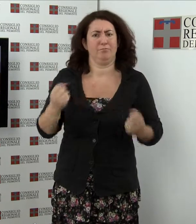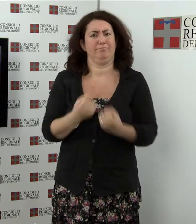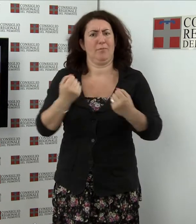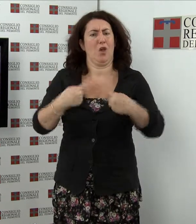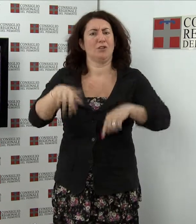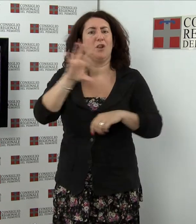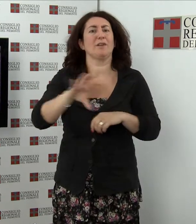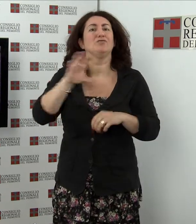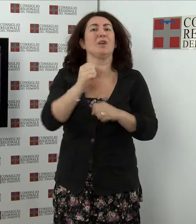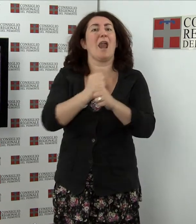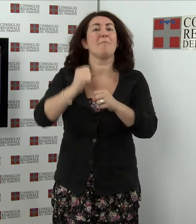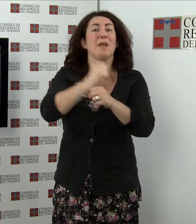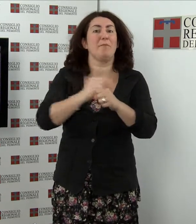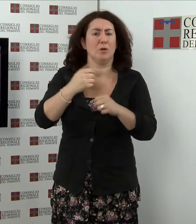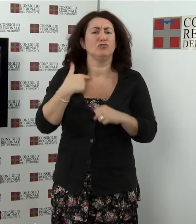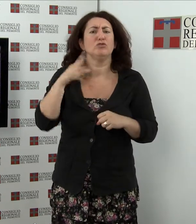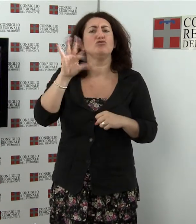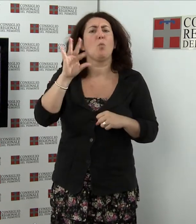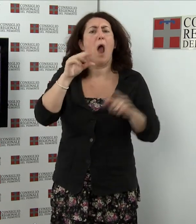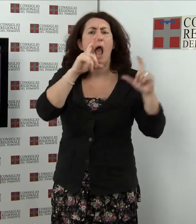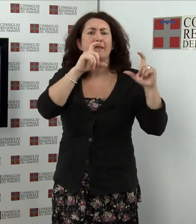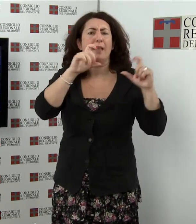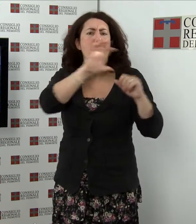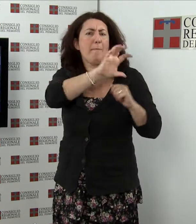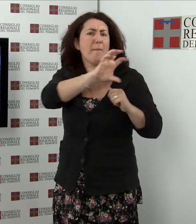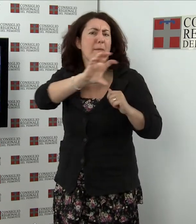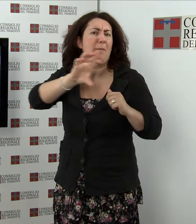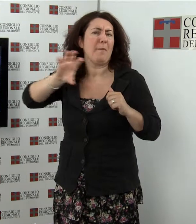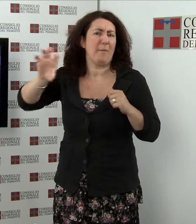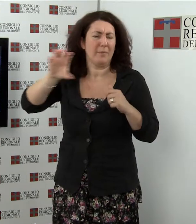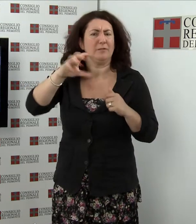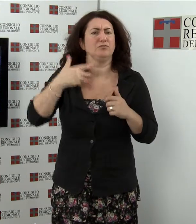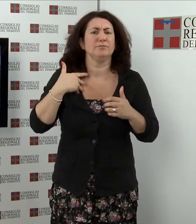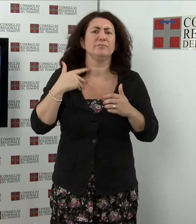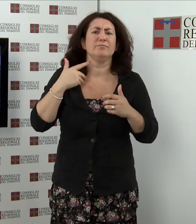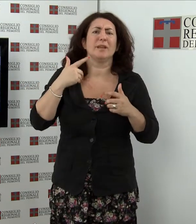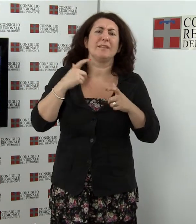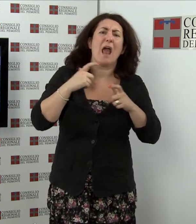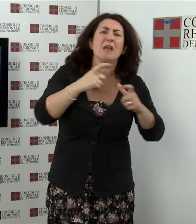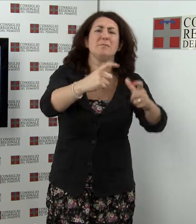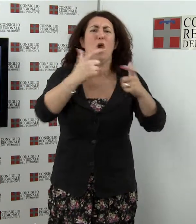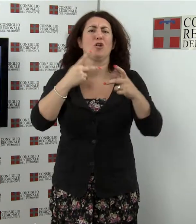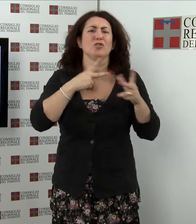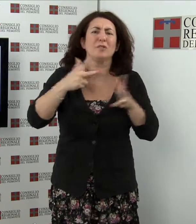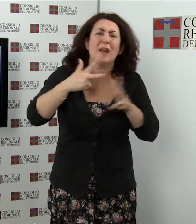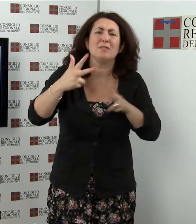è composta da una cinquantina di scatti e documenta i cambiamenti avvenuti nei trasporti e nei viaggi dal 1861 al